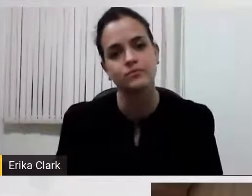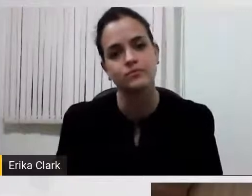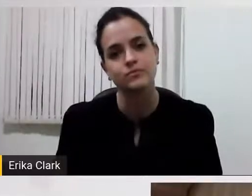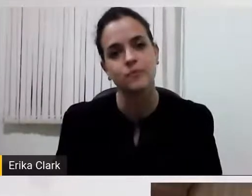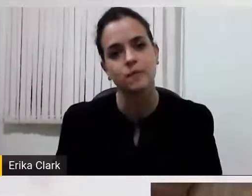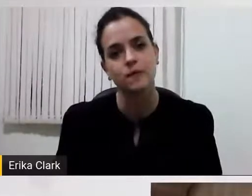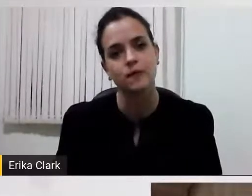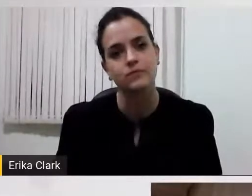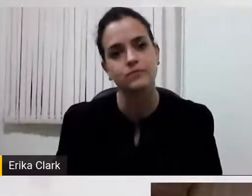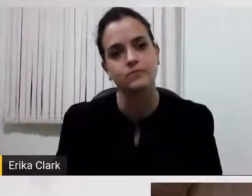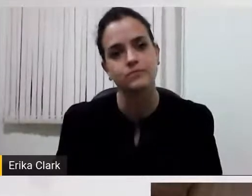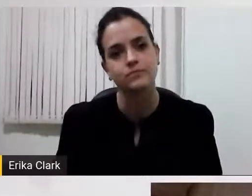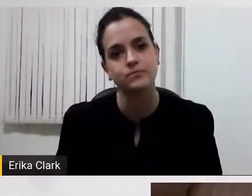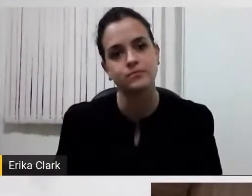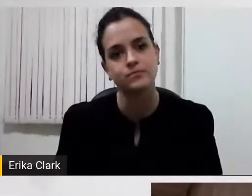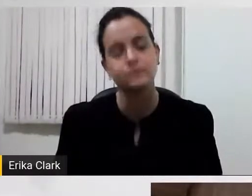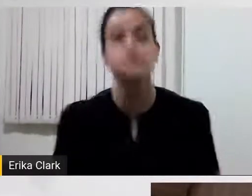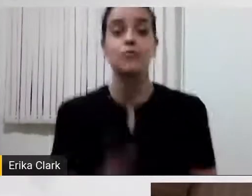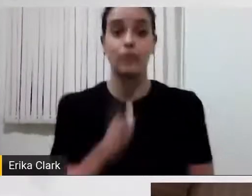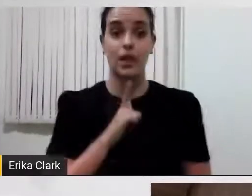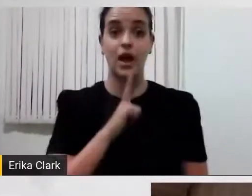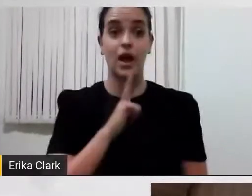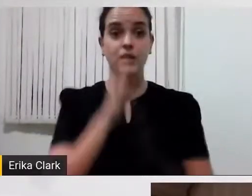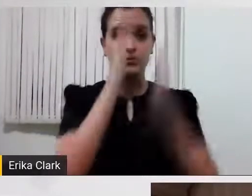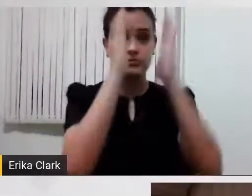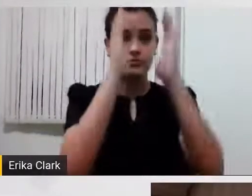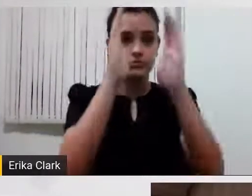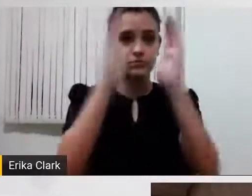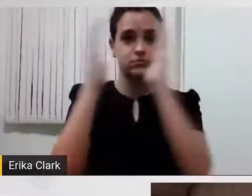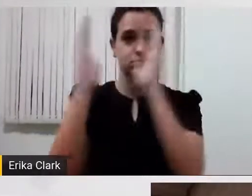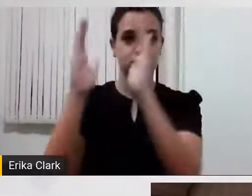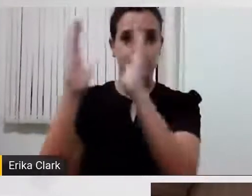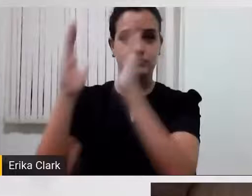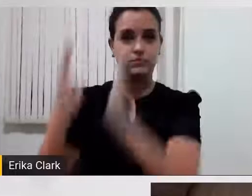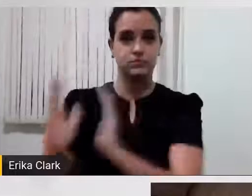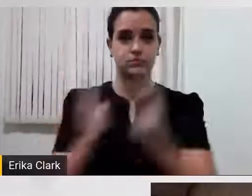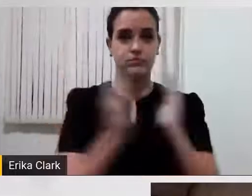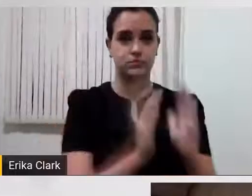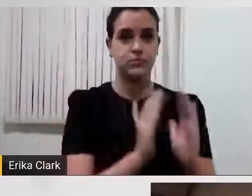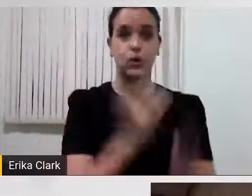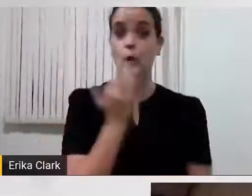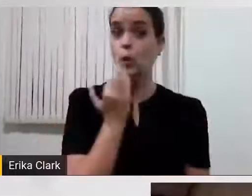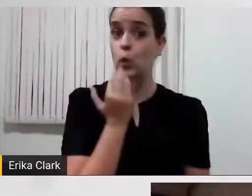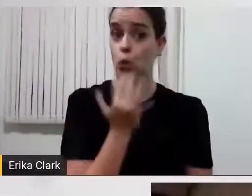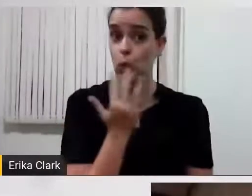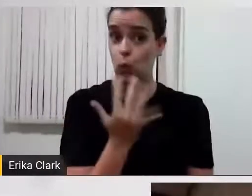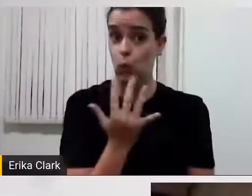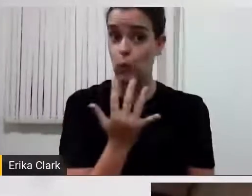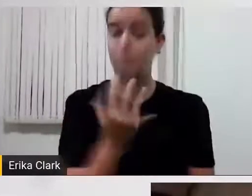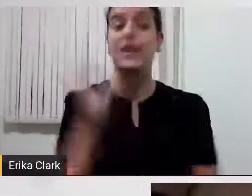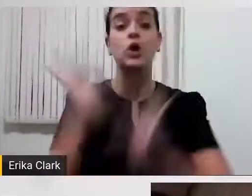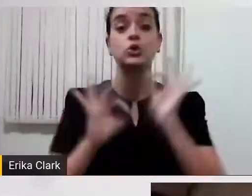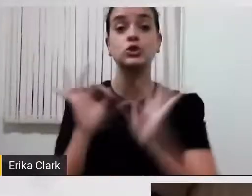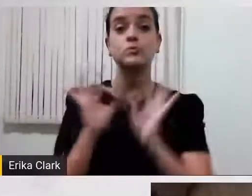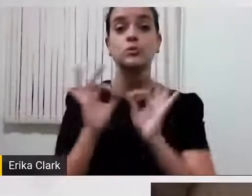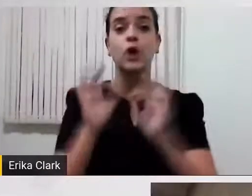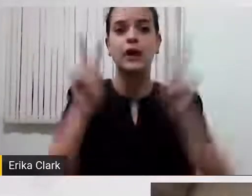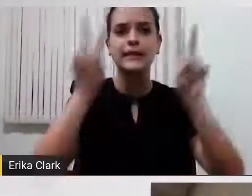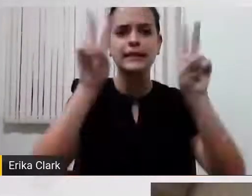está dividida em quadrantes, cada quadrante tem uma cor, e eu organizo símbolos por temas. Então eu tenho uma que fala